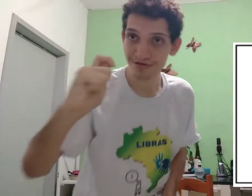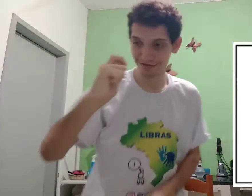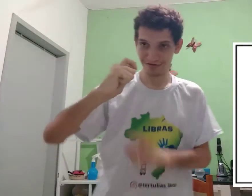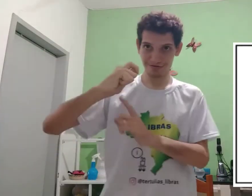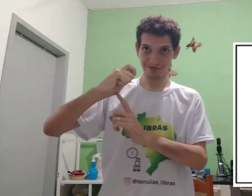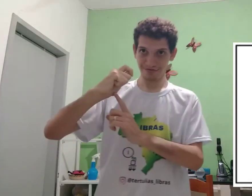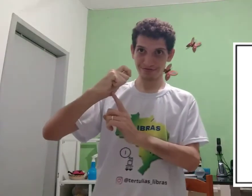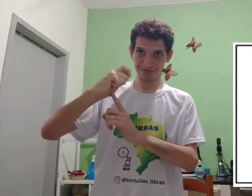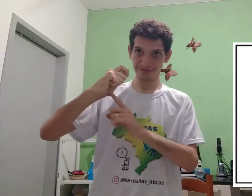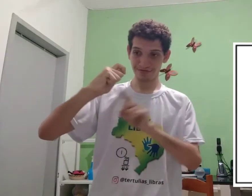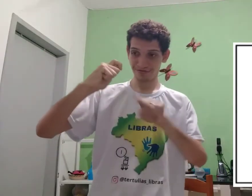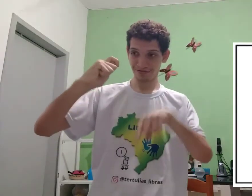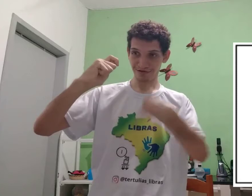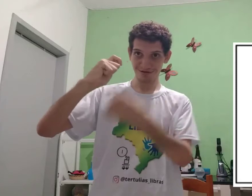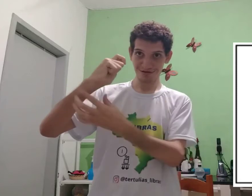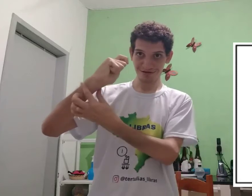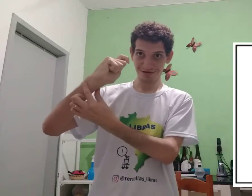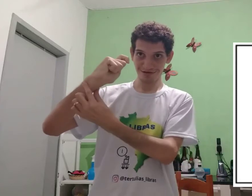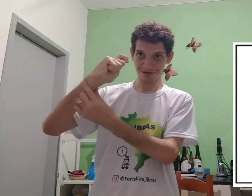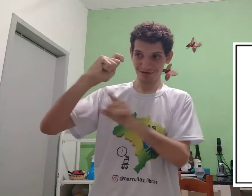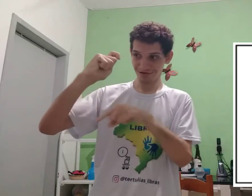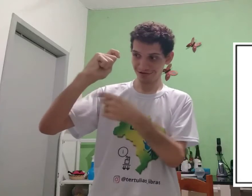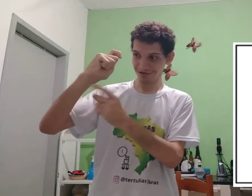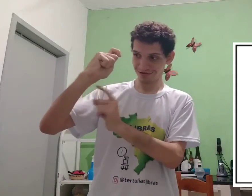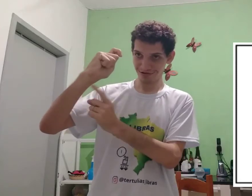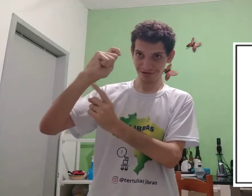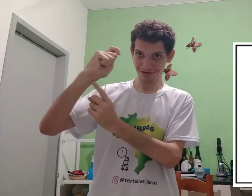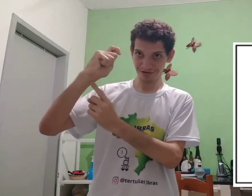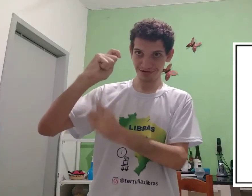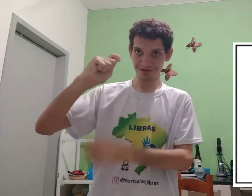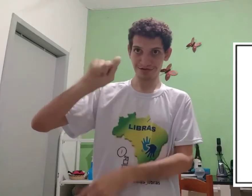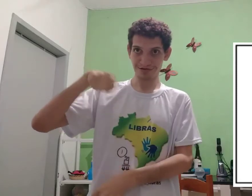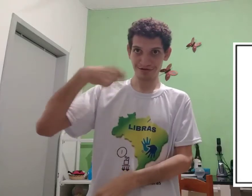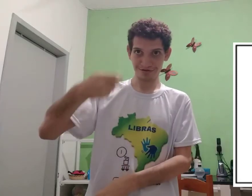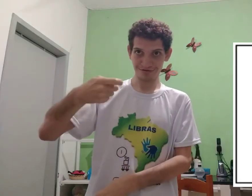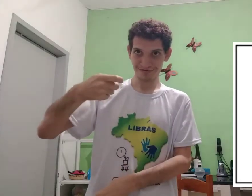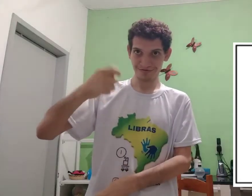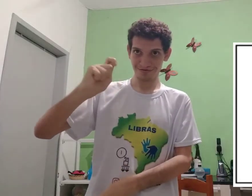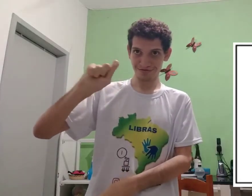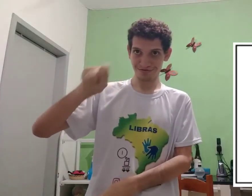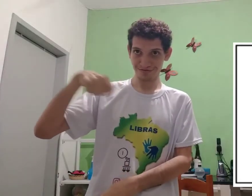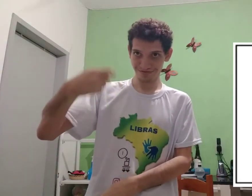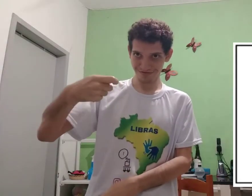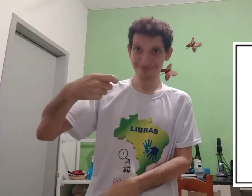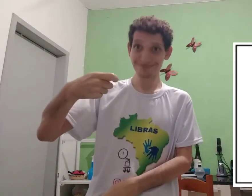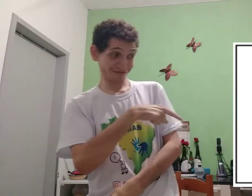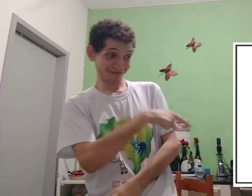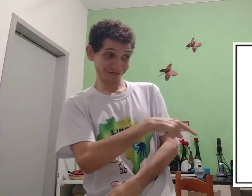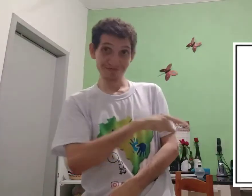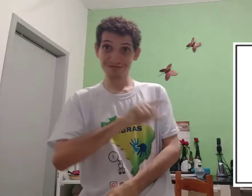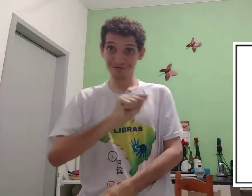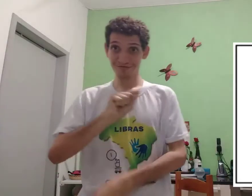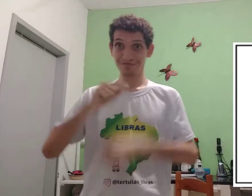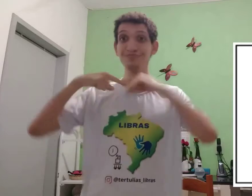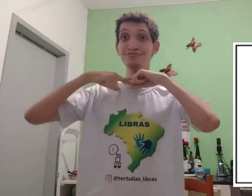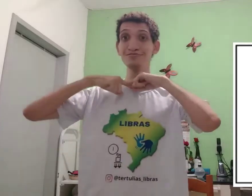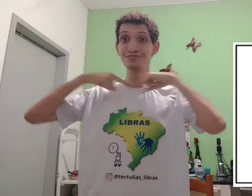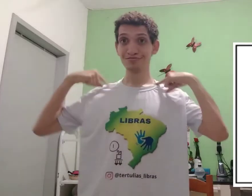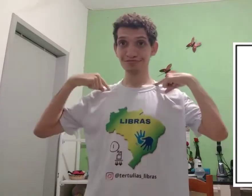giro e pulso, assim, tá? Esse